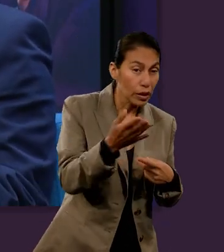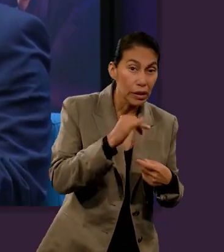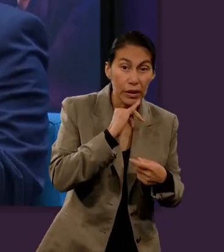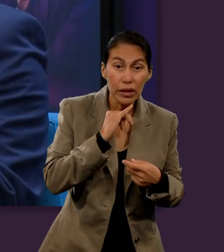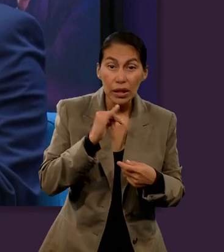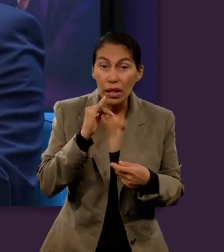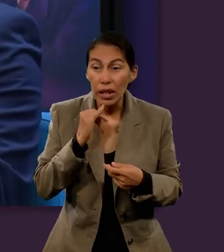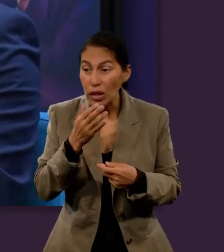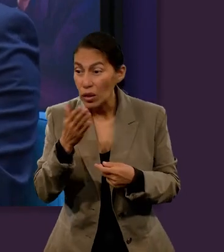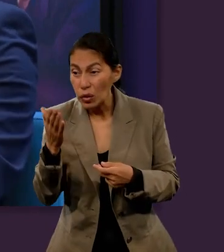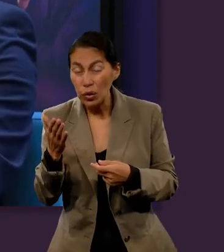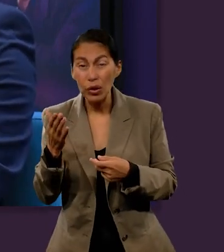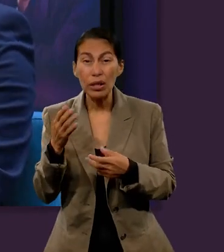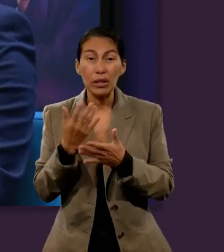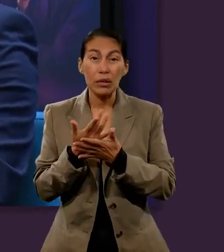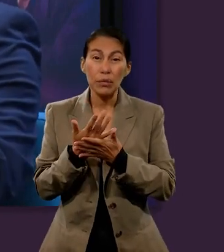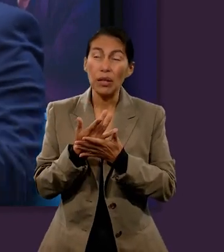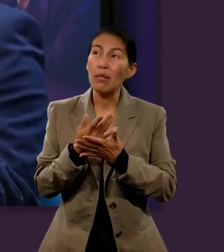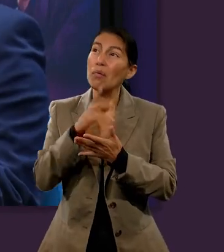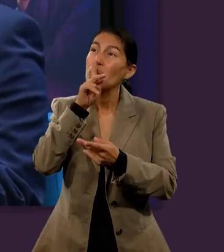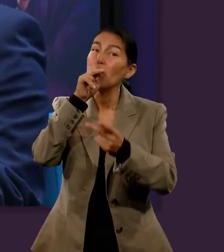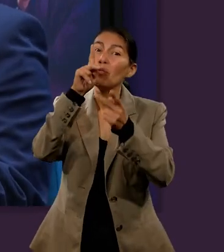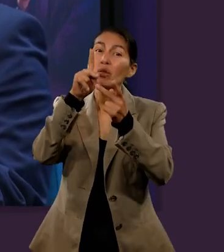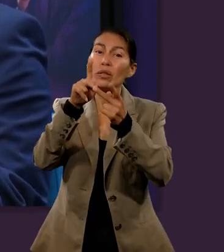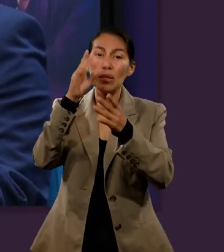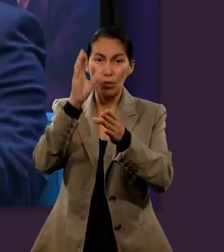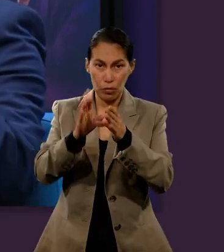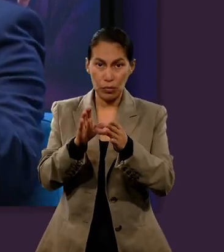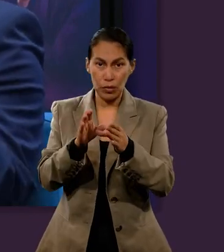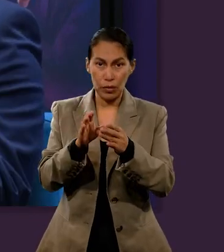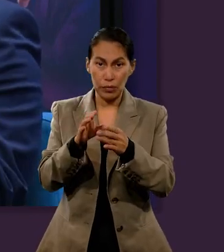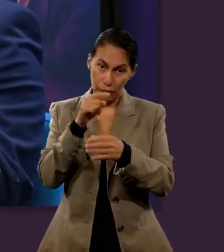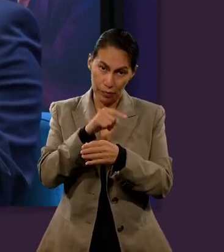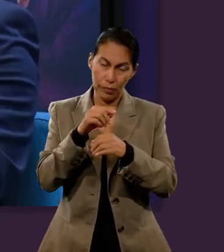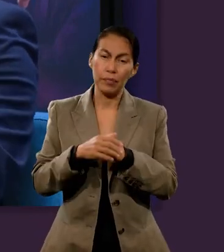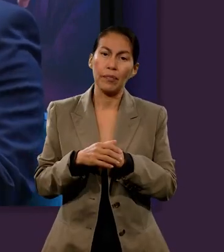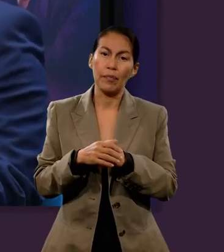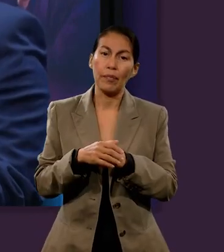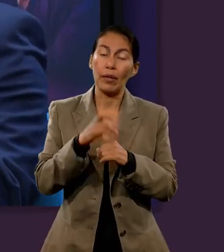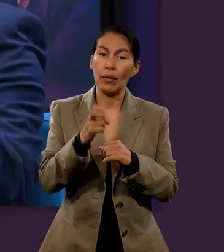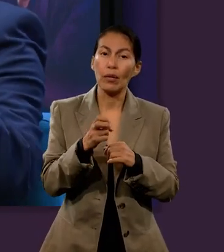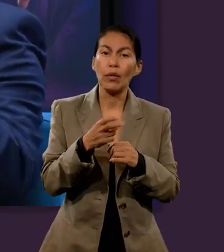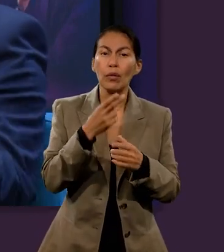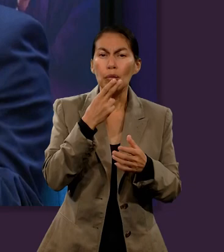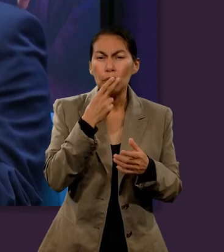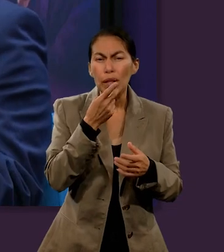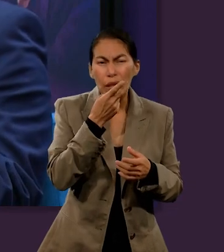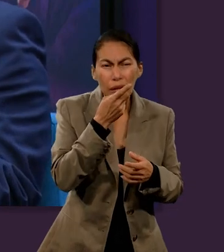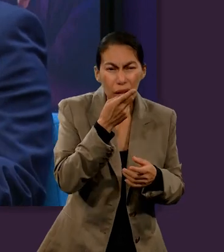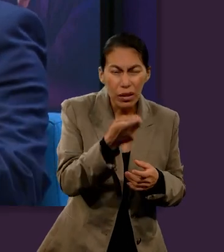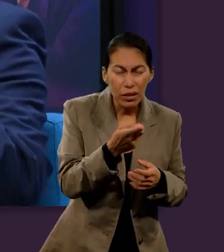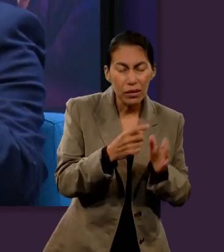todavía esperaban el cumplimiento de esa profecía. Y es lo que ellos esperaban. Entonces, usa eso para